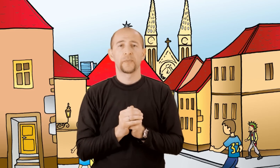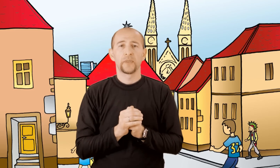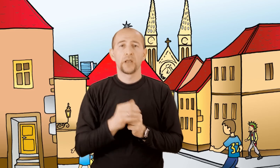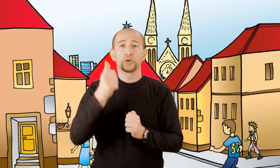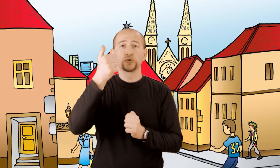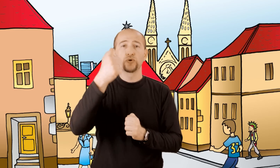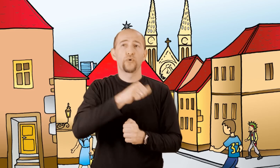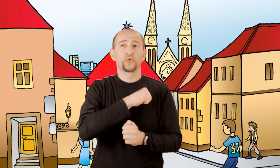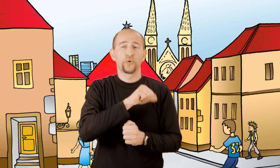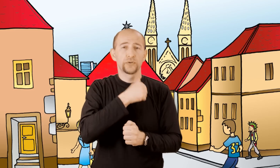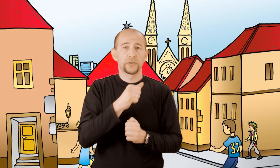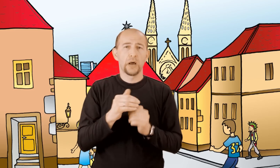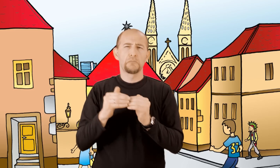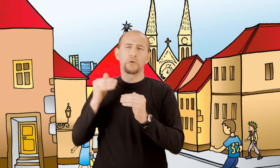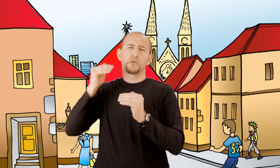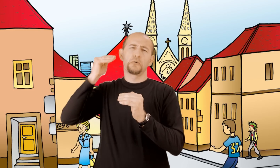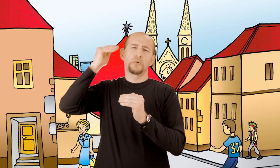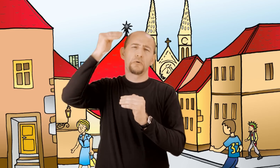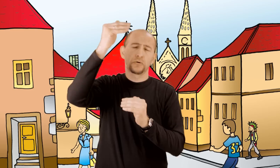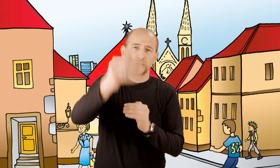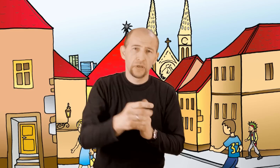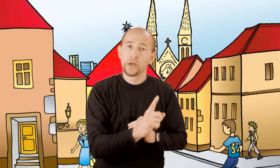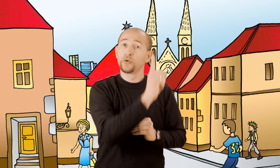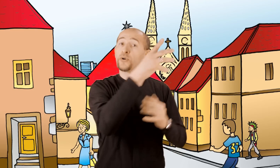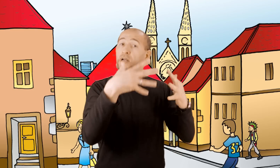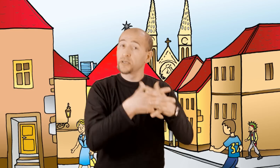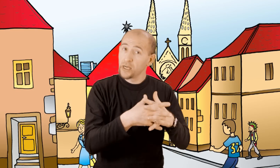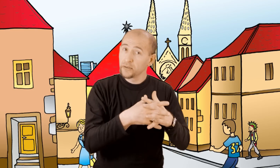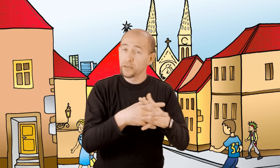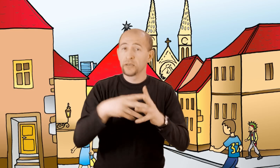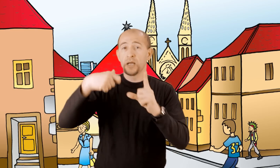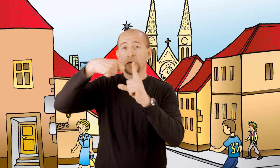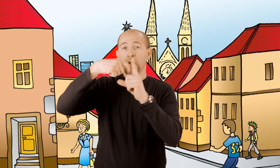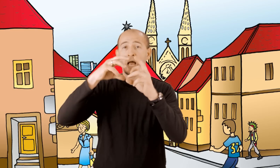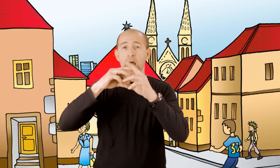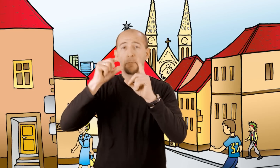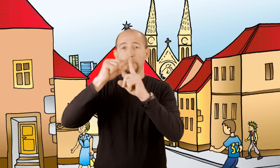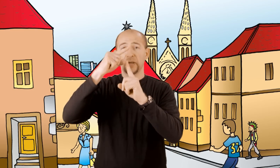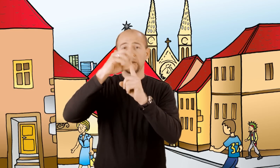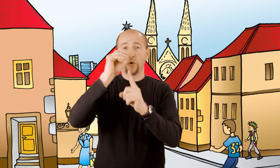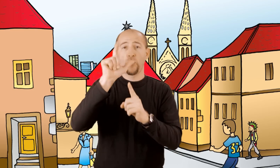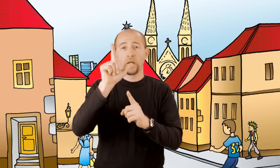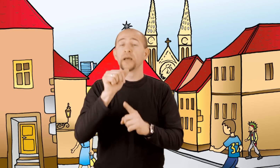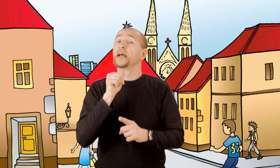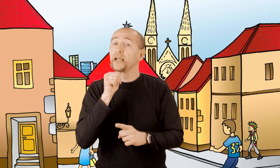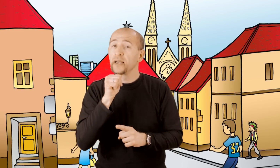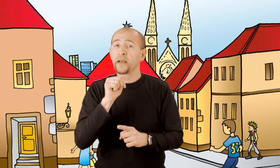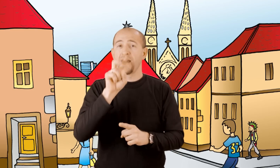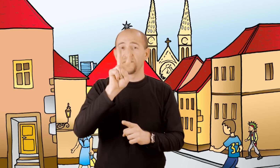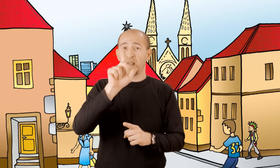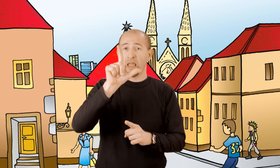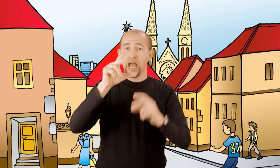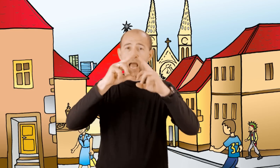Stotinja godina kasnije S ujedinjenjem gradeca, kaptula i vlaške vesi Nastao je jedan grad.